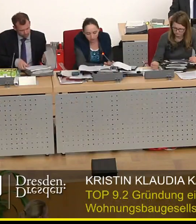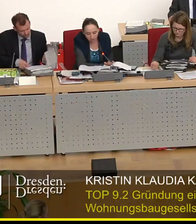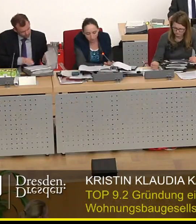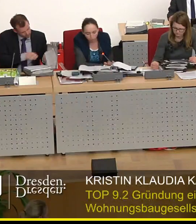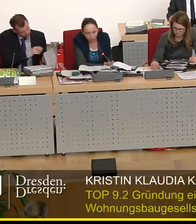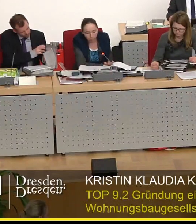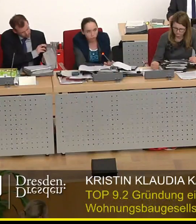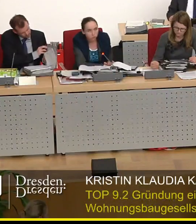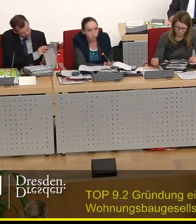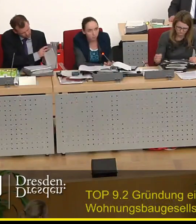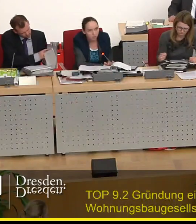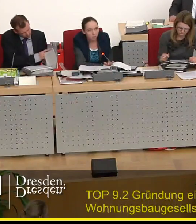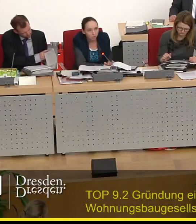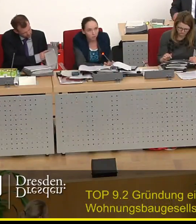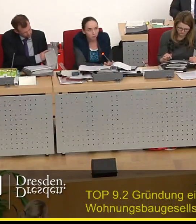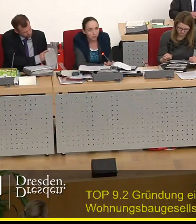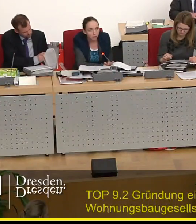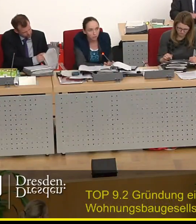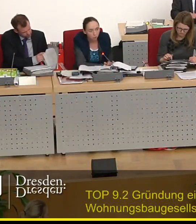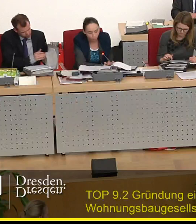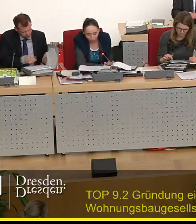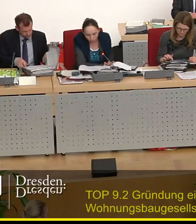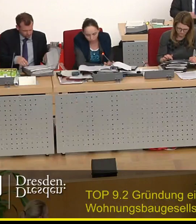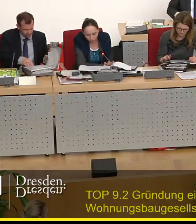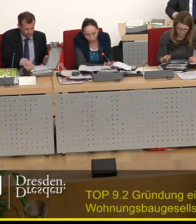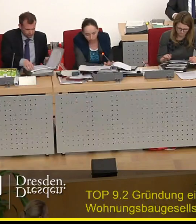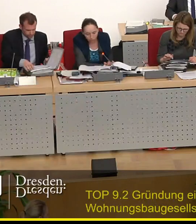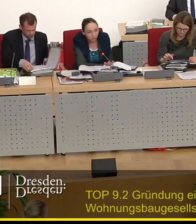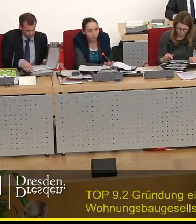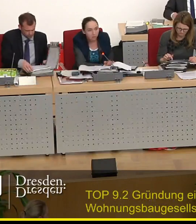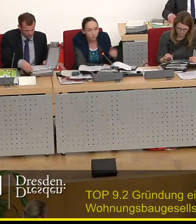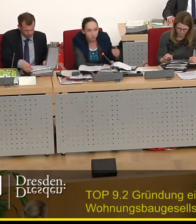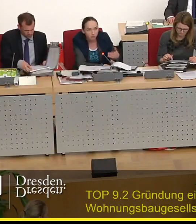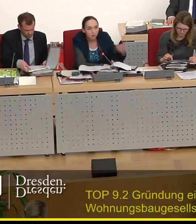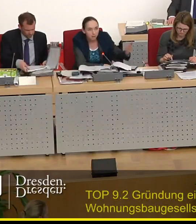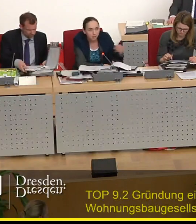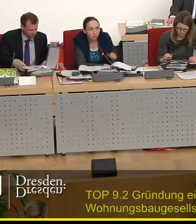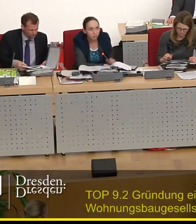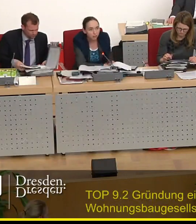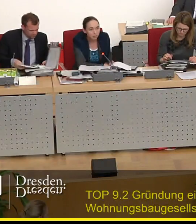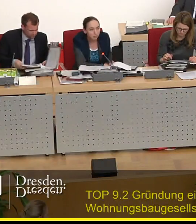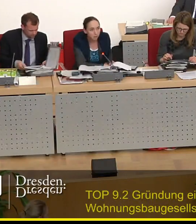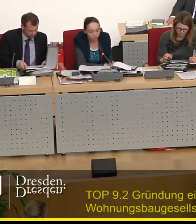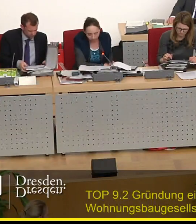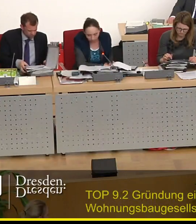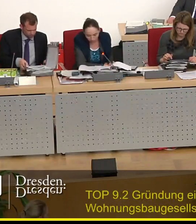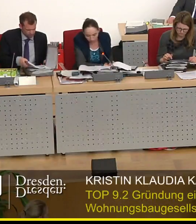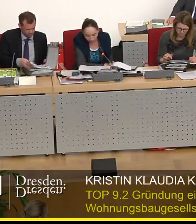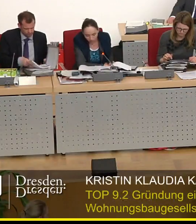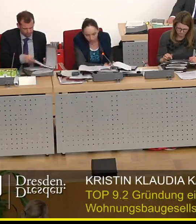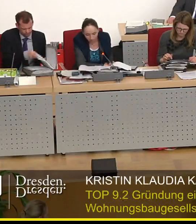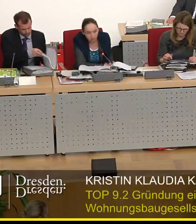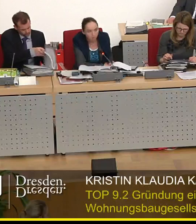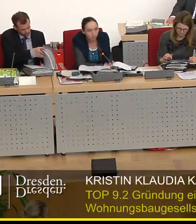intensive Kooperationsbeziehung, Verwaltung, neu zu gründendes Unternehmen gegeben ist, kann aber gleichsam auch als